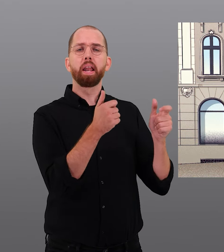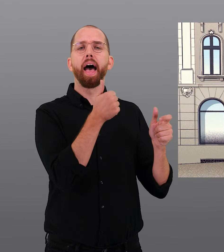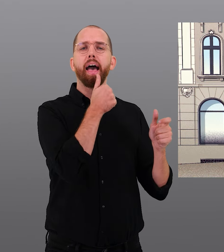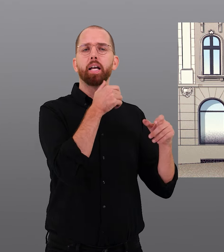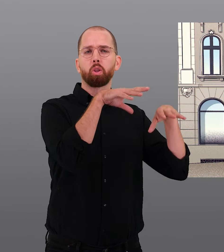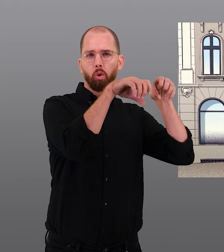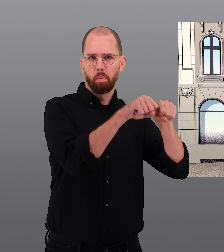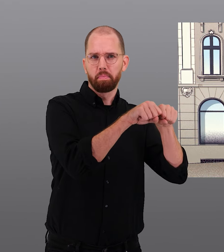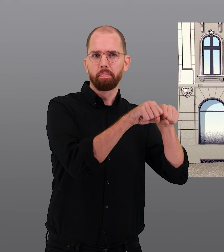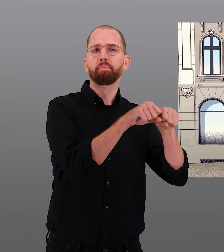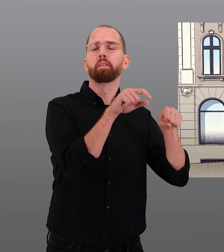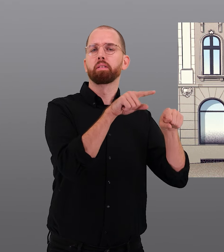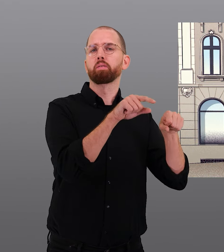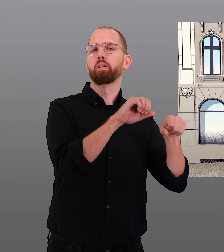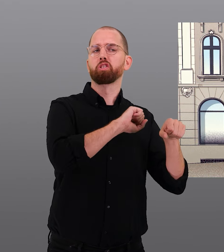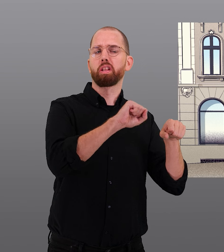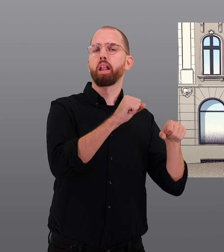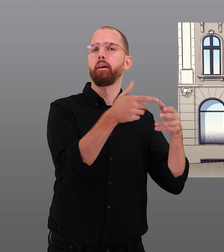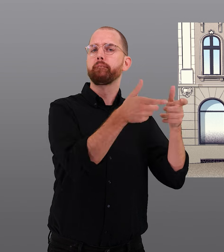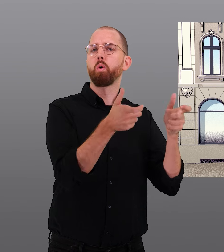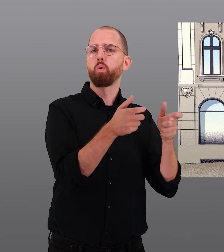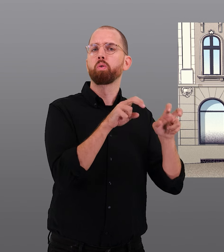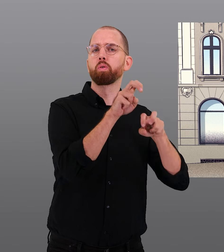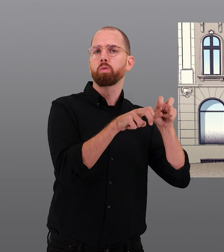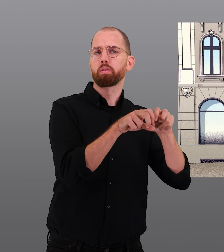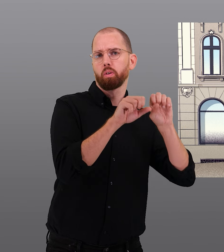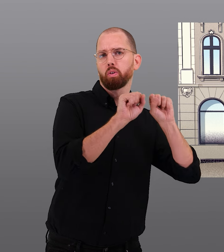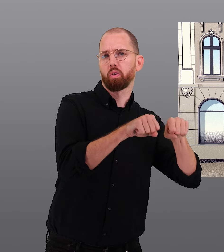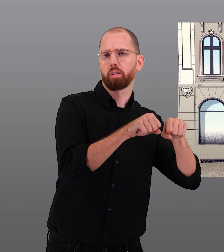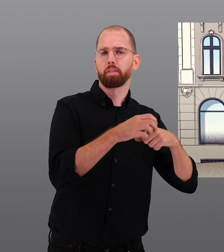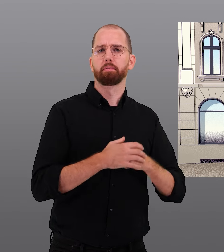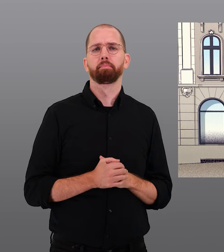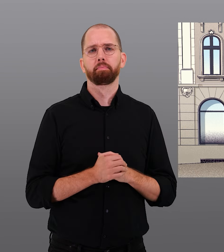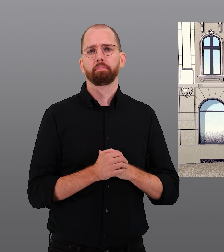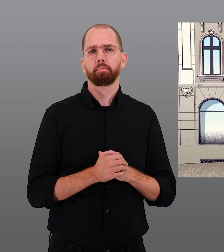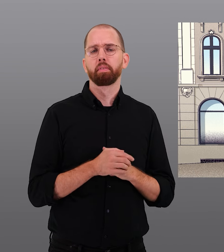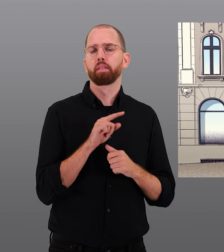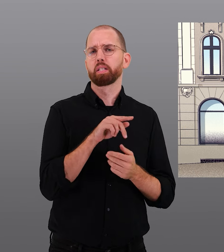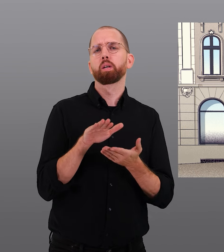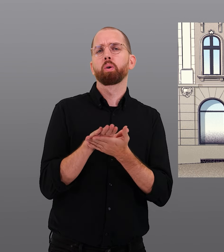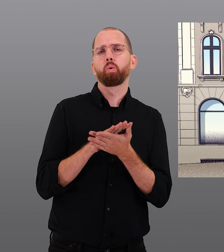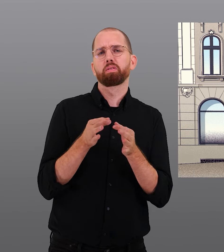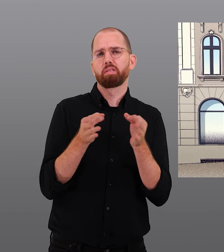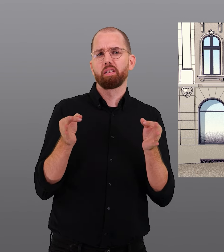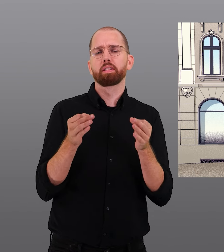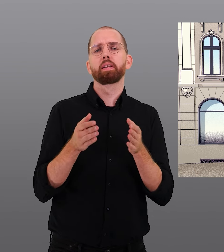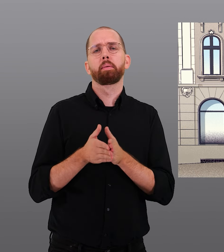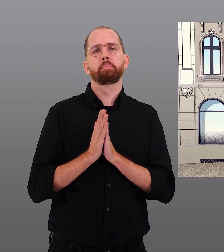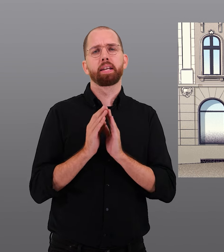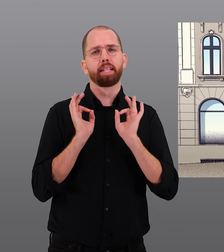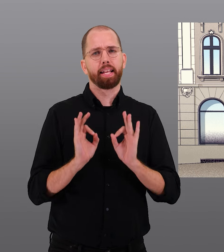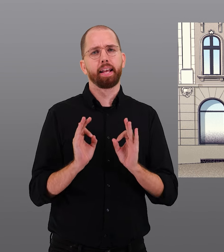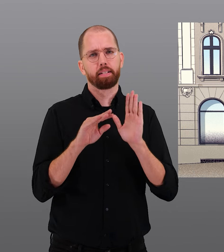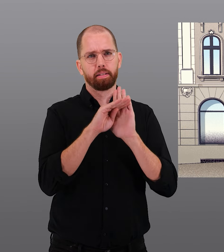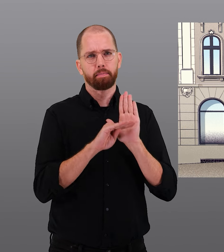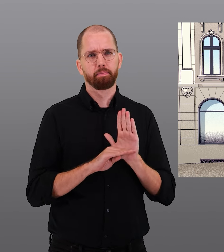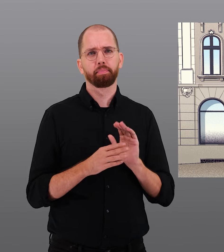Eigentümerinnen und Eigentümer einer Immobilie sollen diese rasch selbst nutzen können. Das ist ein Grundsatz im